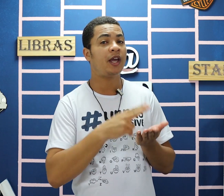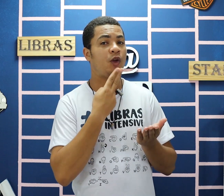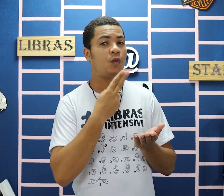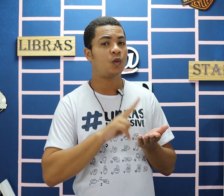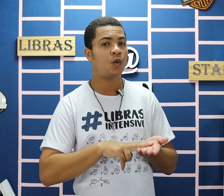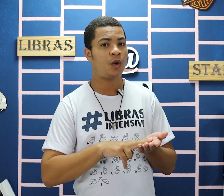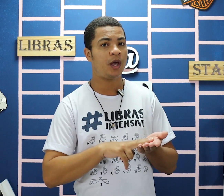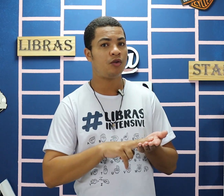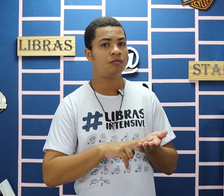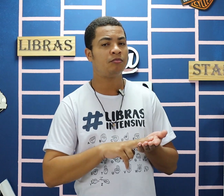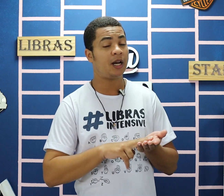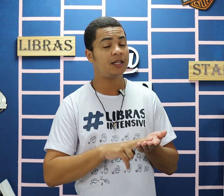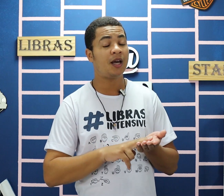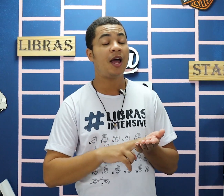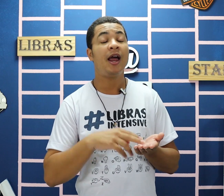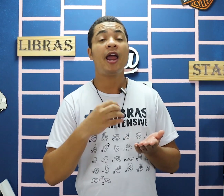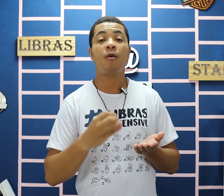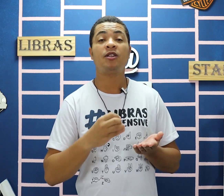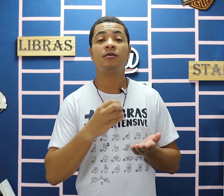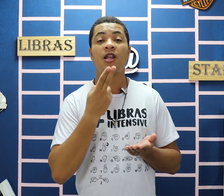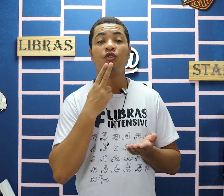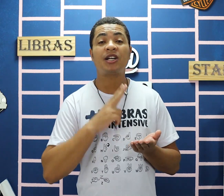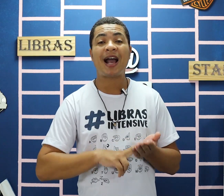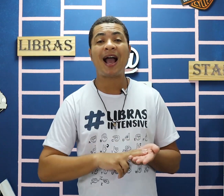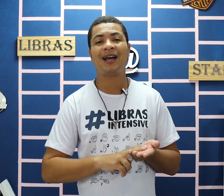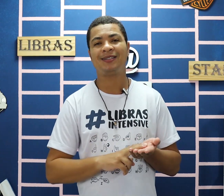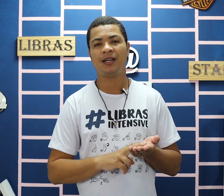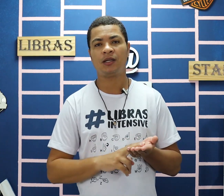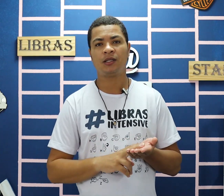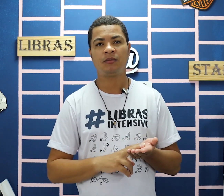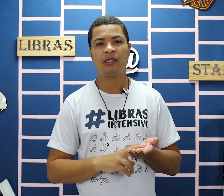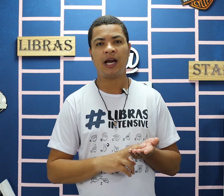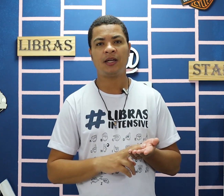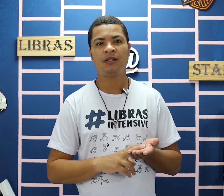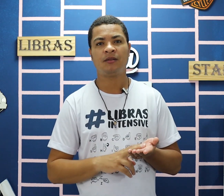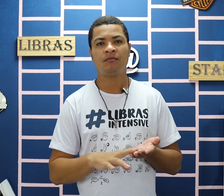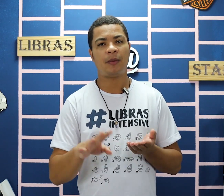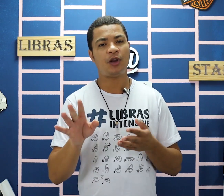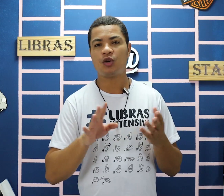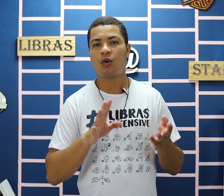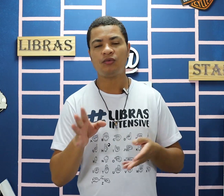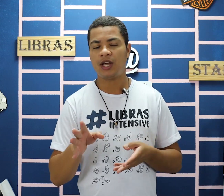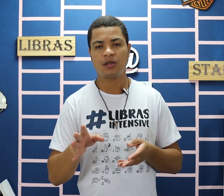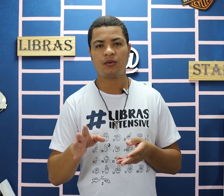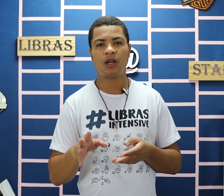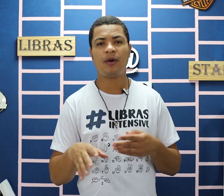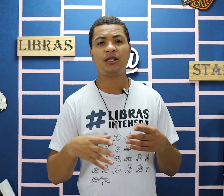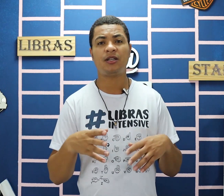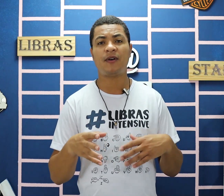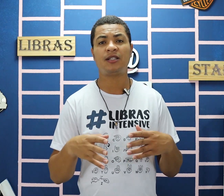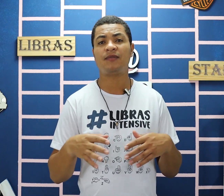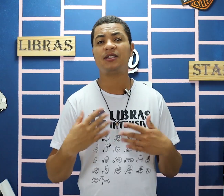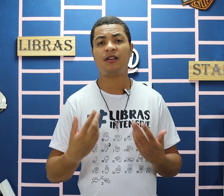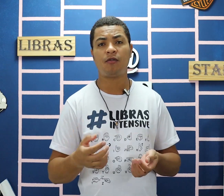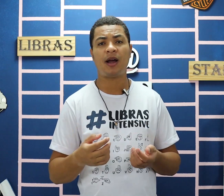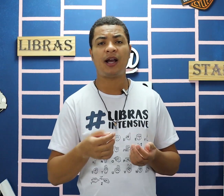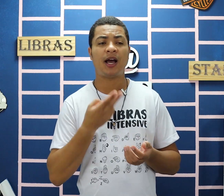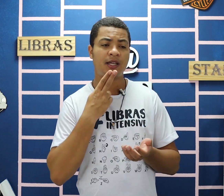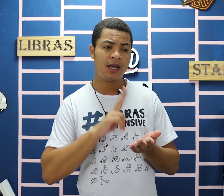Correio, correio, beleza? É o mesmo sinal de carta, tá? Depende do contexto. Então, por exemplo, você fala assim, vai escrever uma carta,